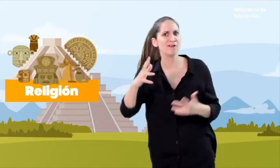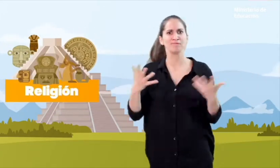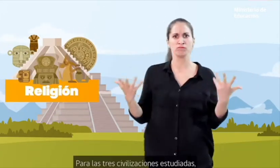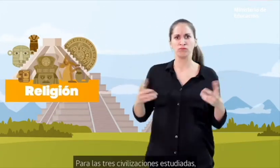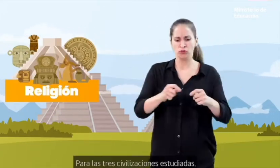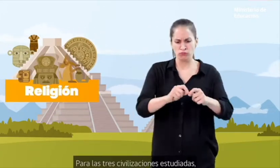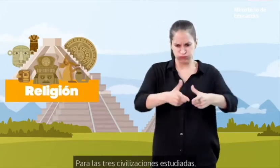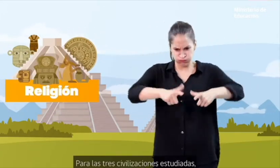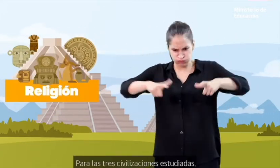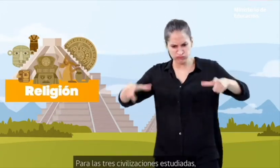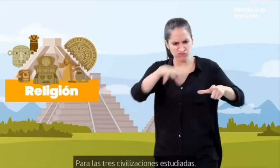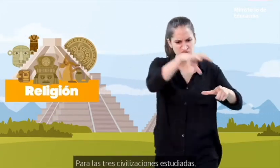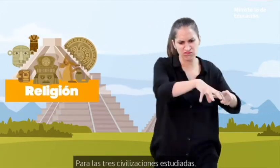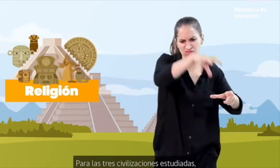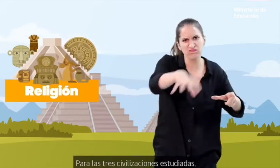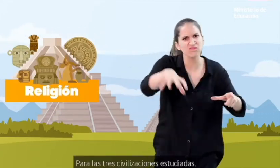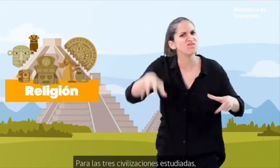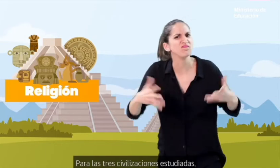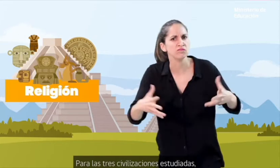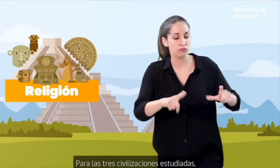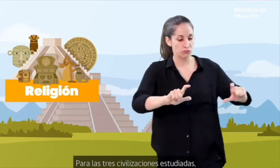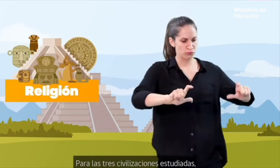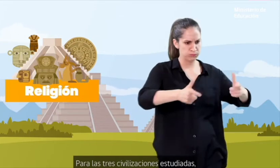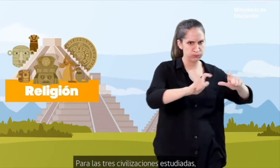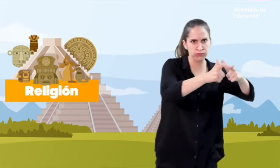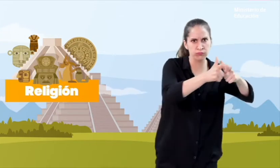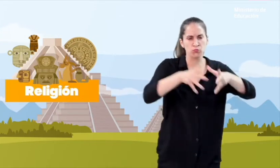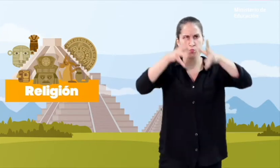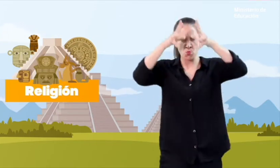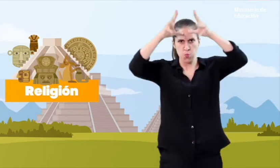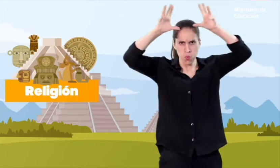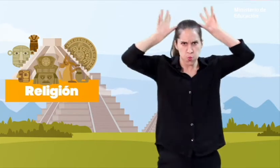Para las tres civilizaciones estudiadas,